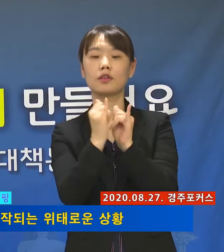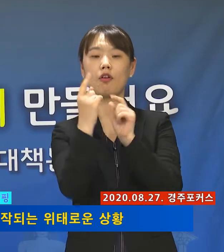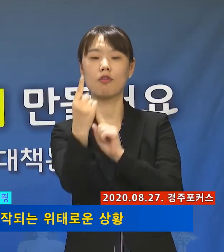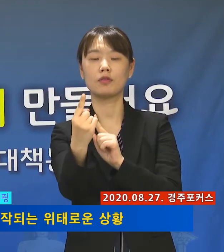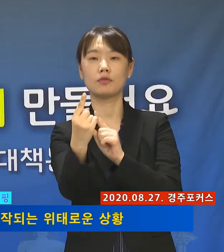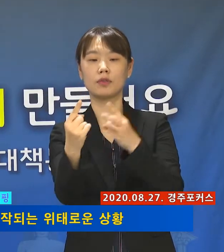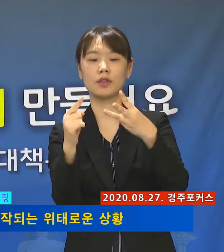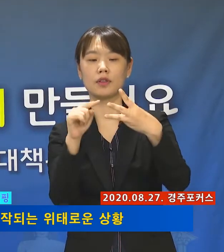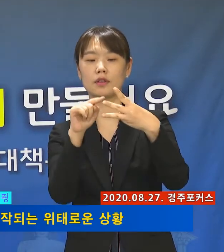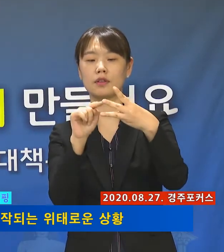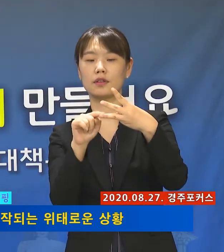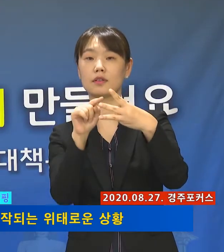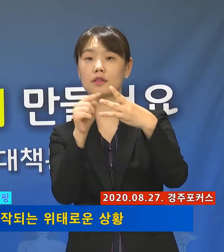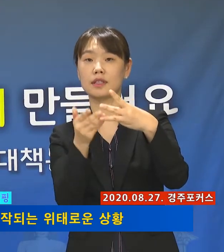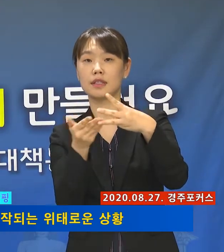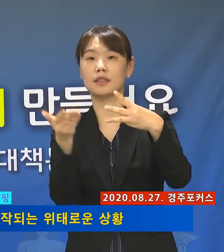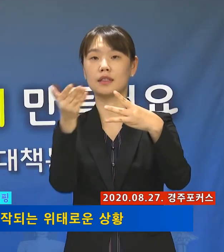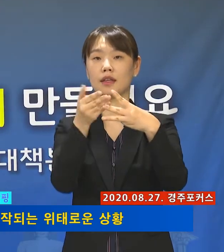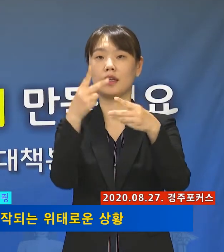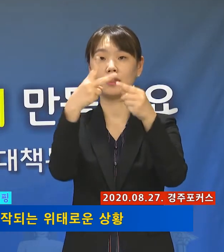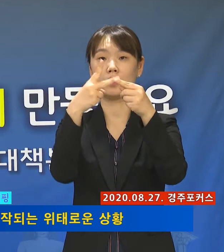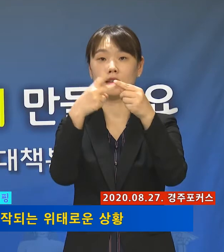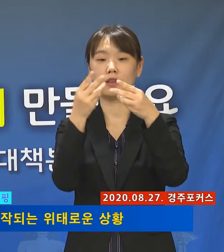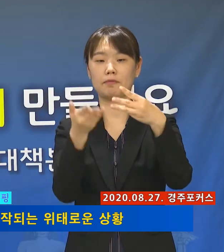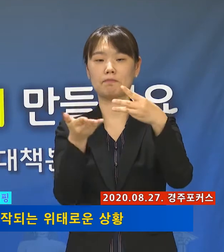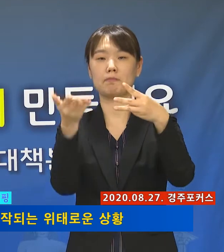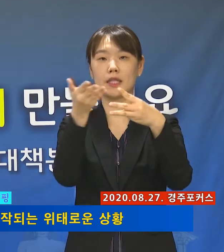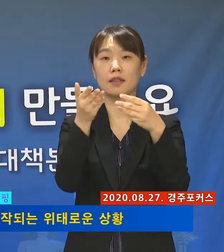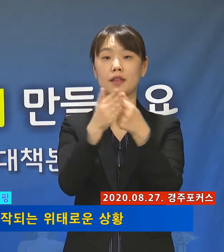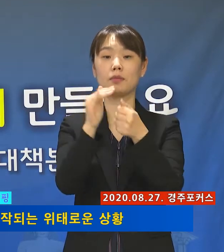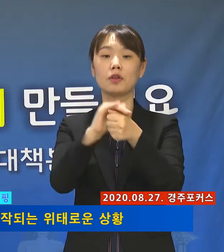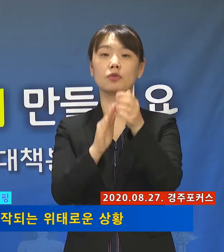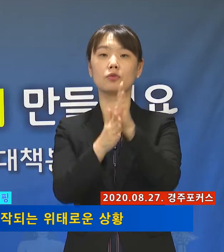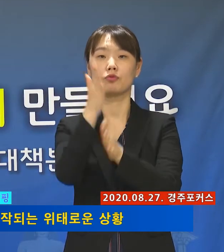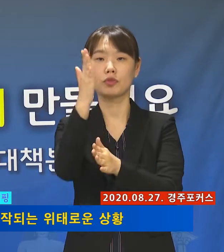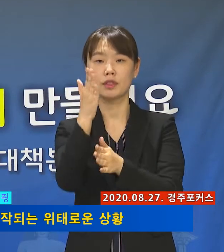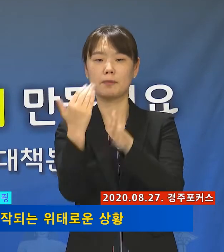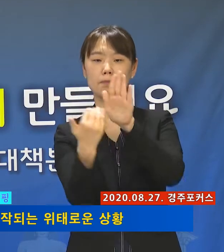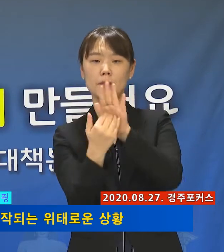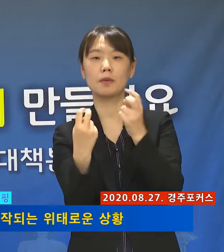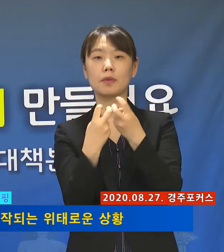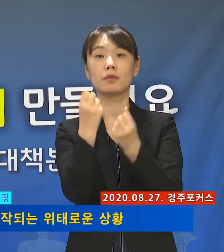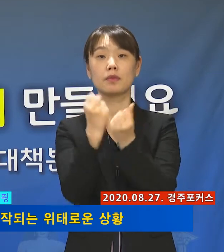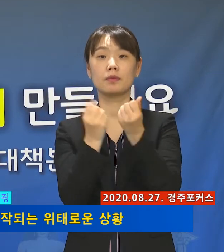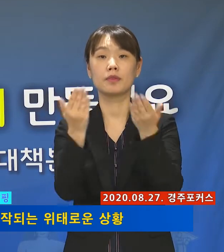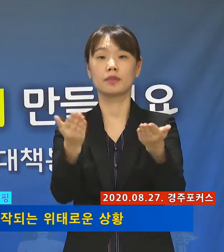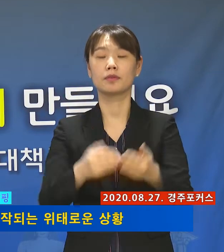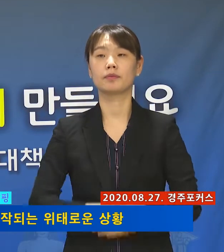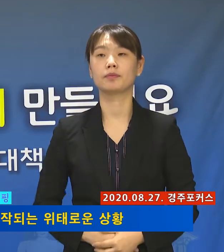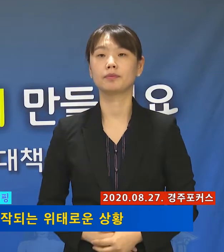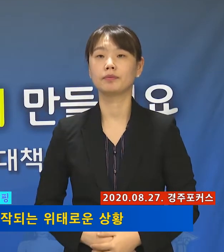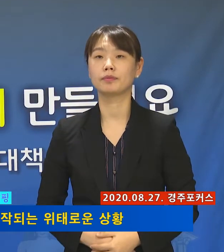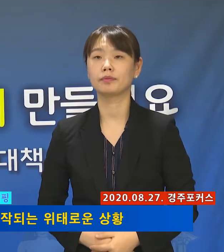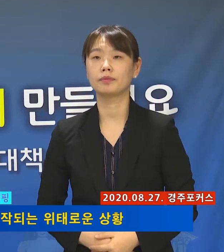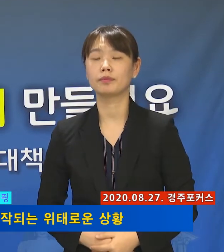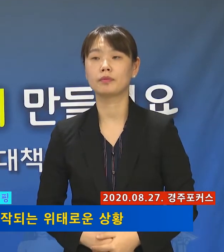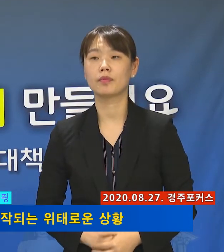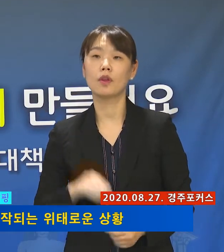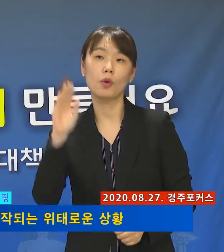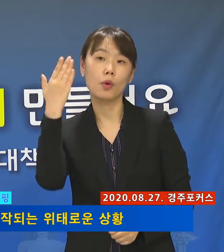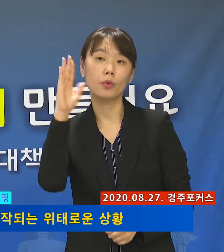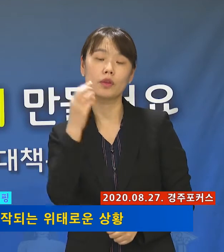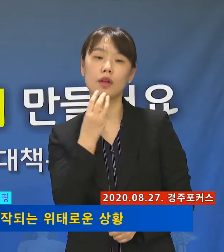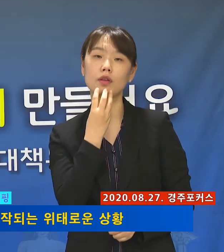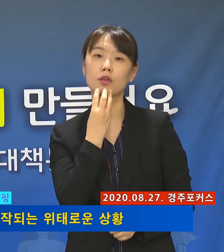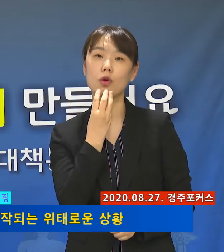2단계 격상과 관련하여 우리 시의 대응 상황에 대하여 설명드리겠습니다. 최근